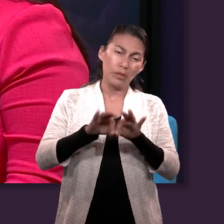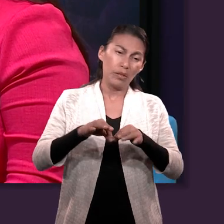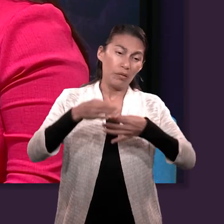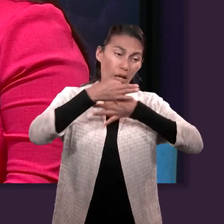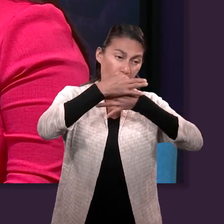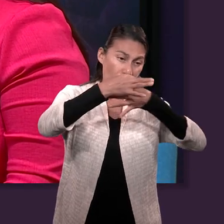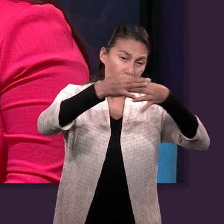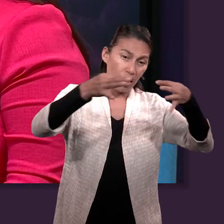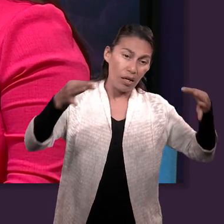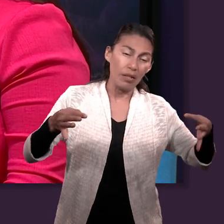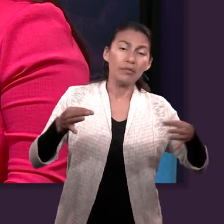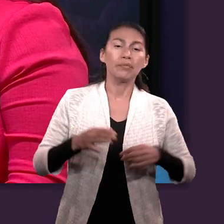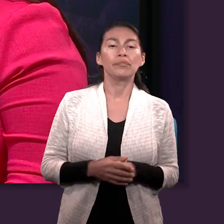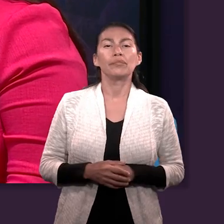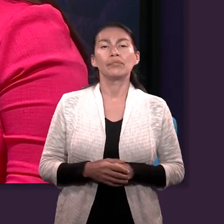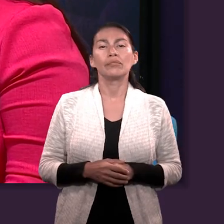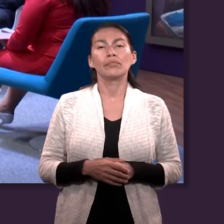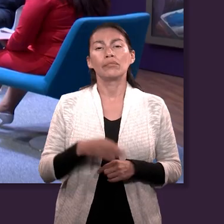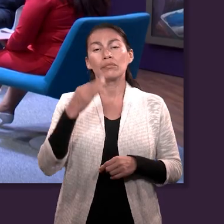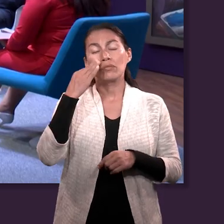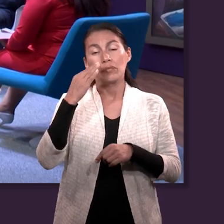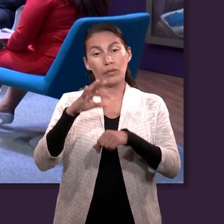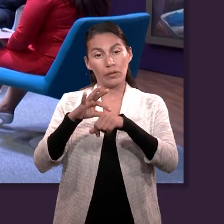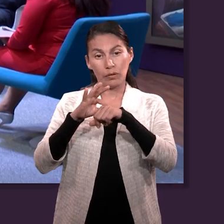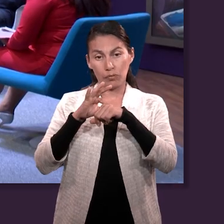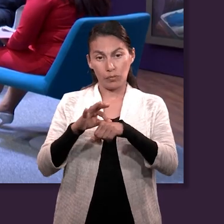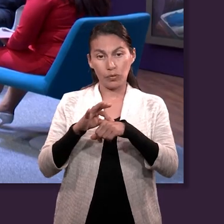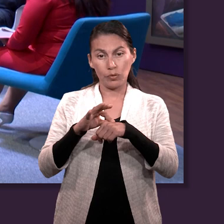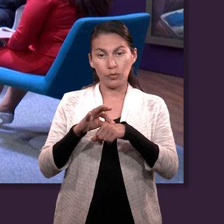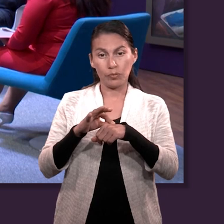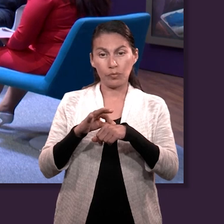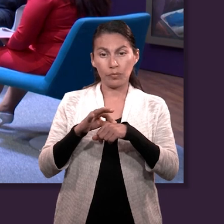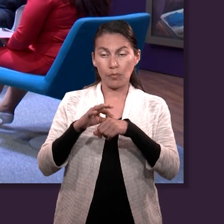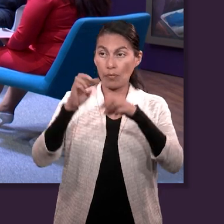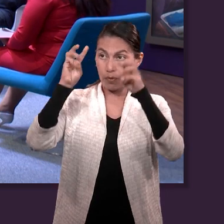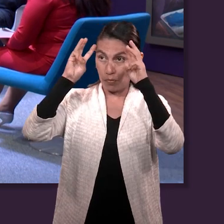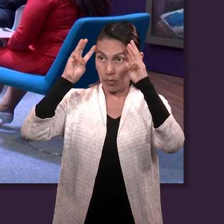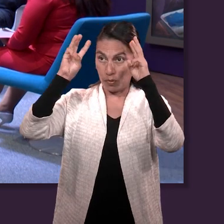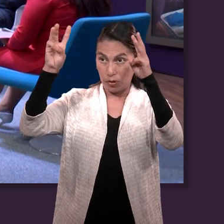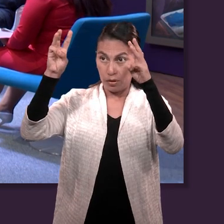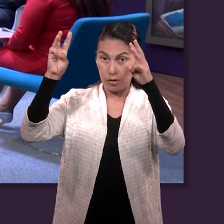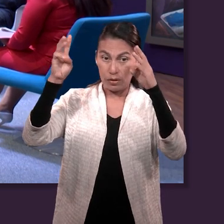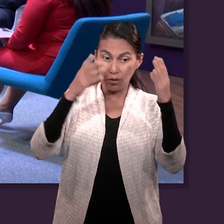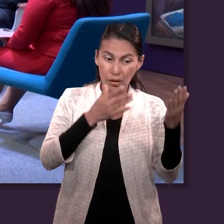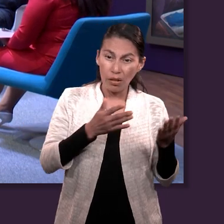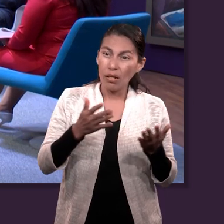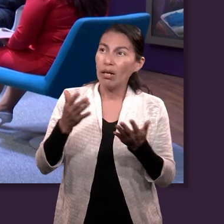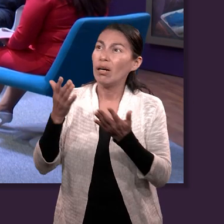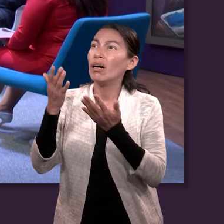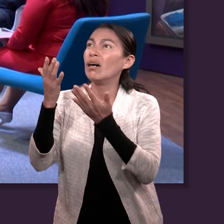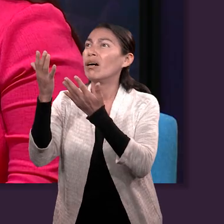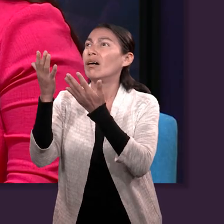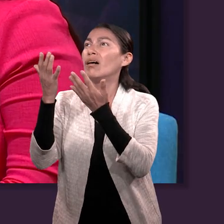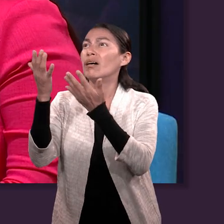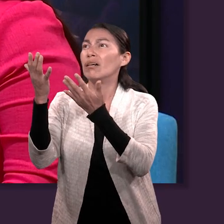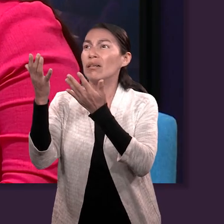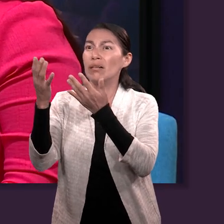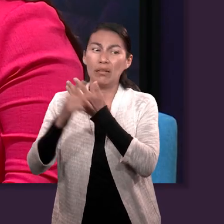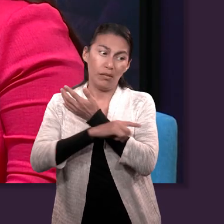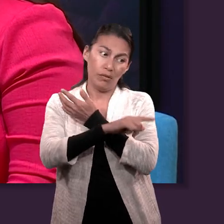Entonces, aquí vemos el testimonio que indirectamente Moisés, no sé si el pueblo después supo, pero yo